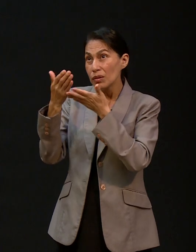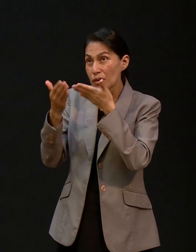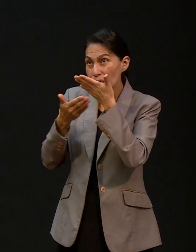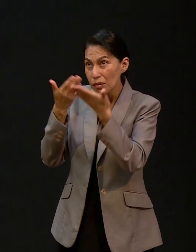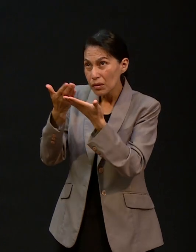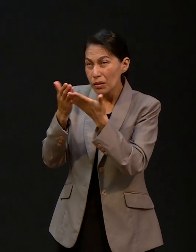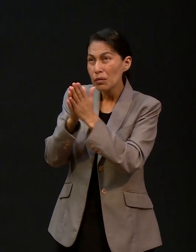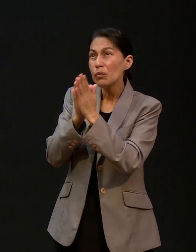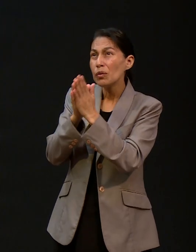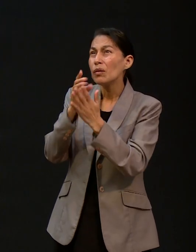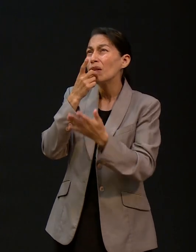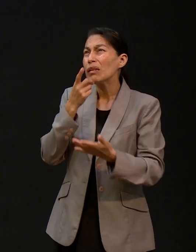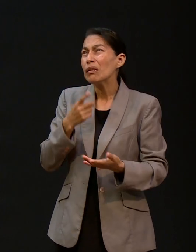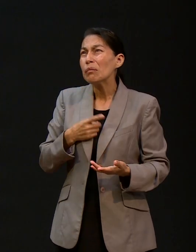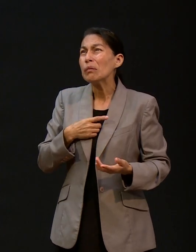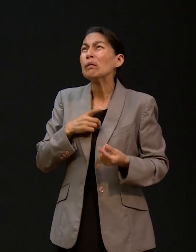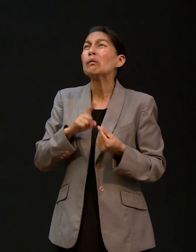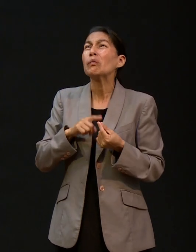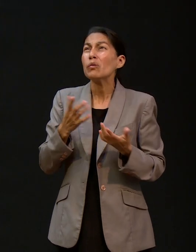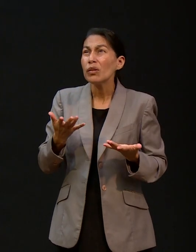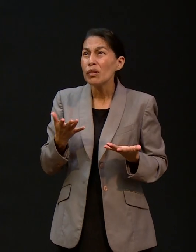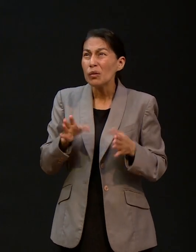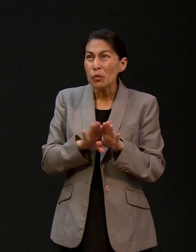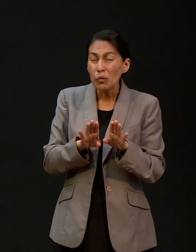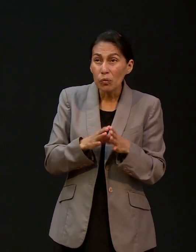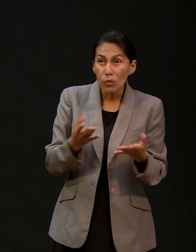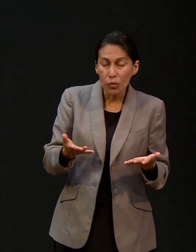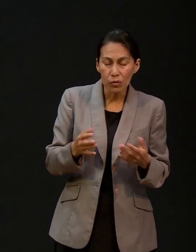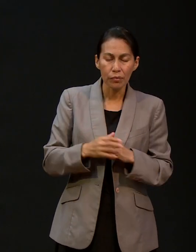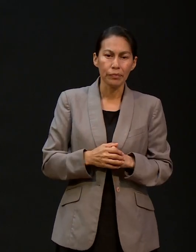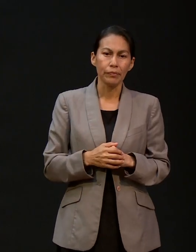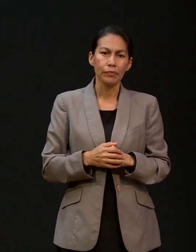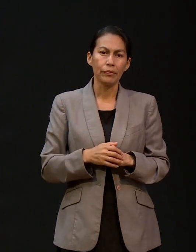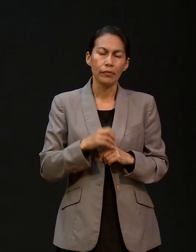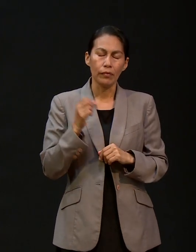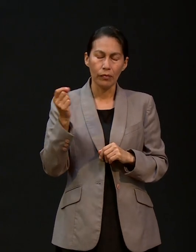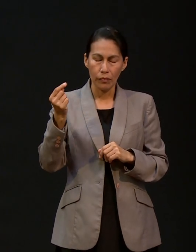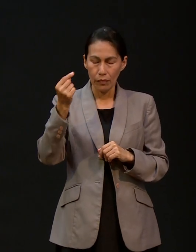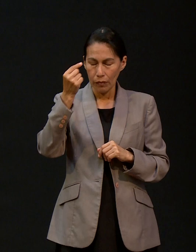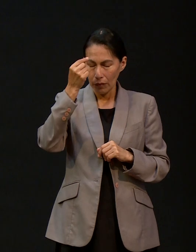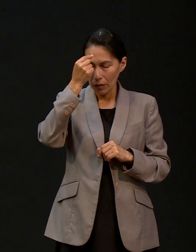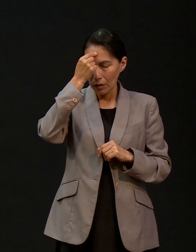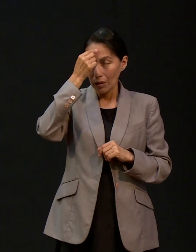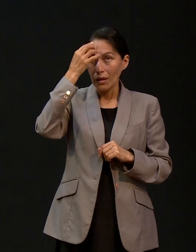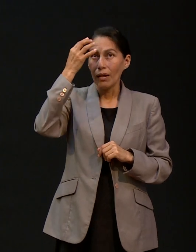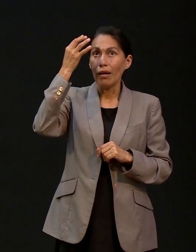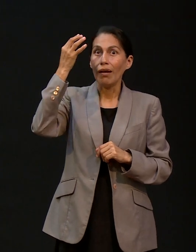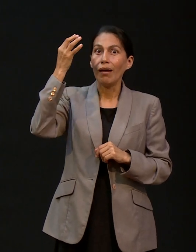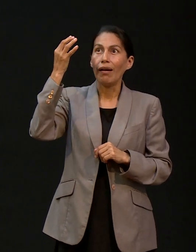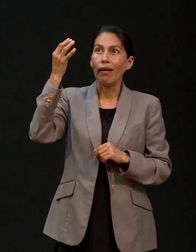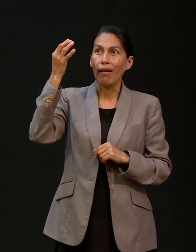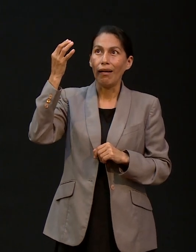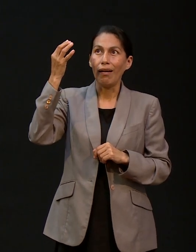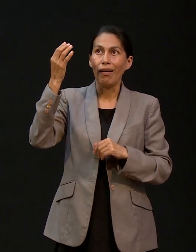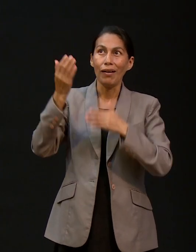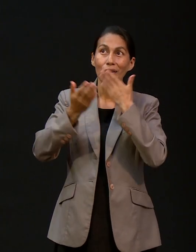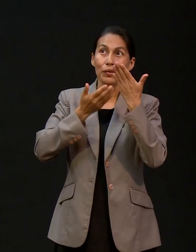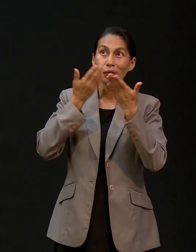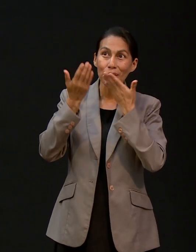decisión de servirle, pues que nos diga en dónde podemos servirle. Inmediatamente, por supuesto, llega a la mente la idea de servir